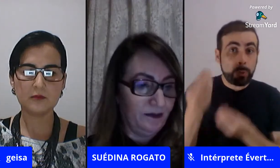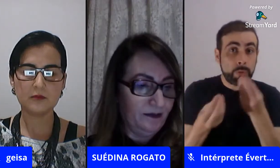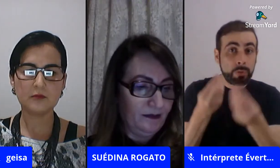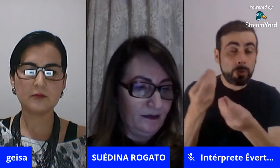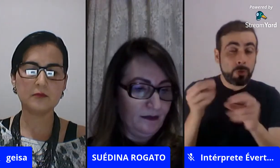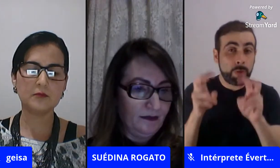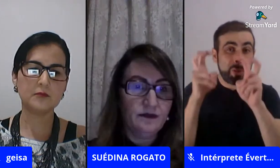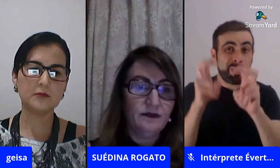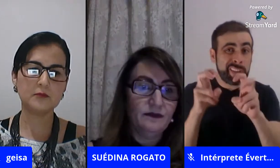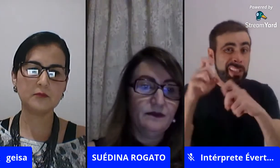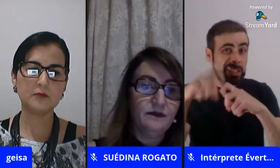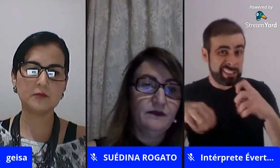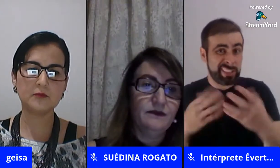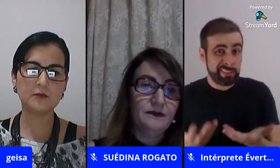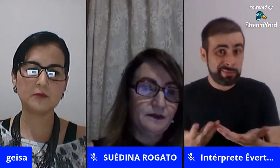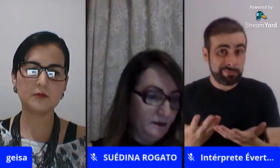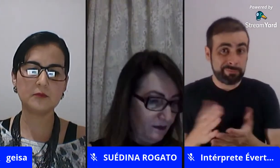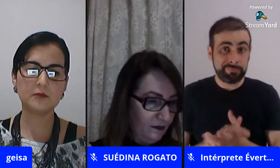temática